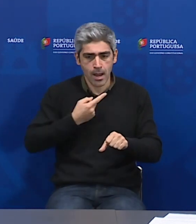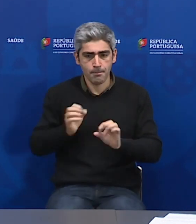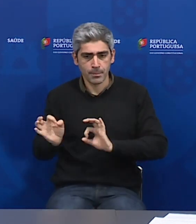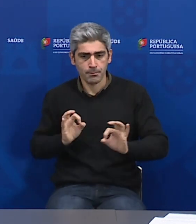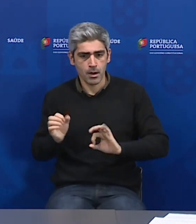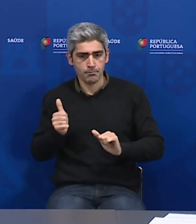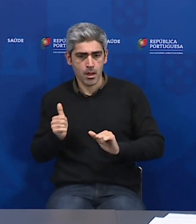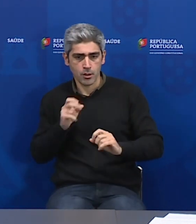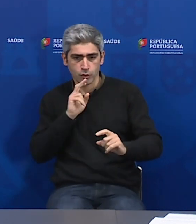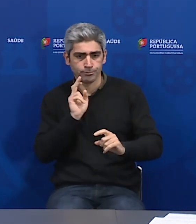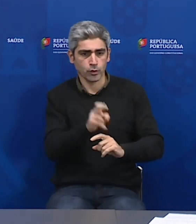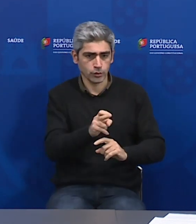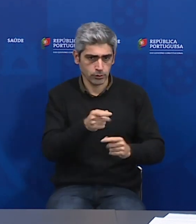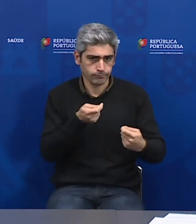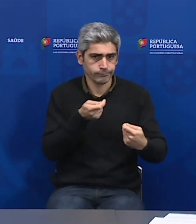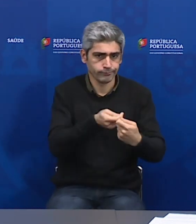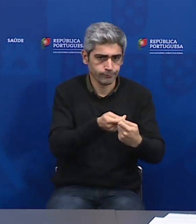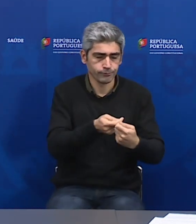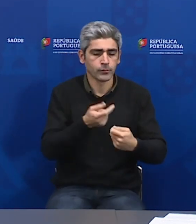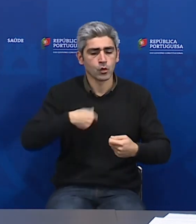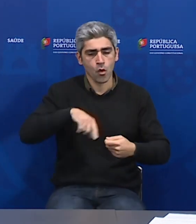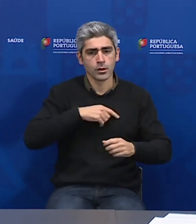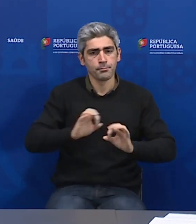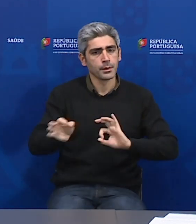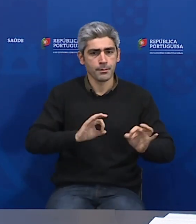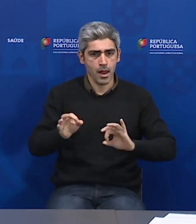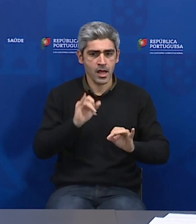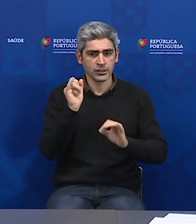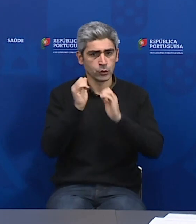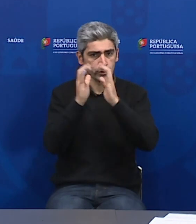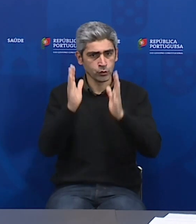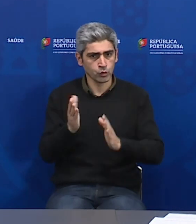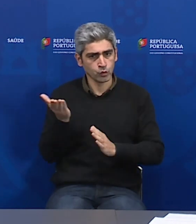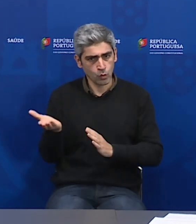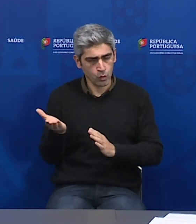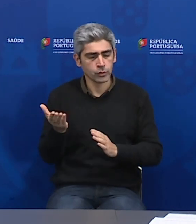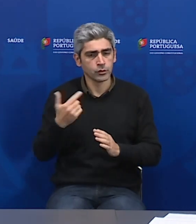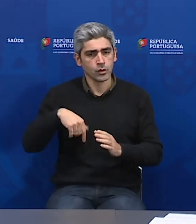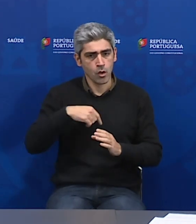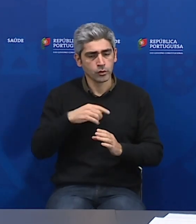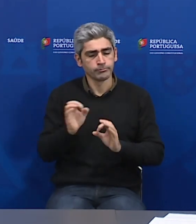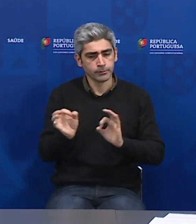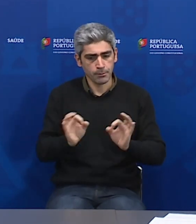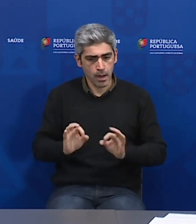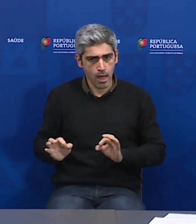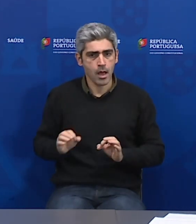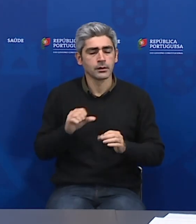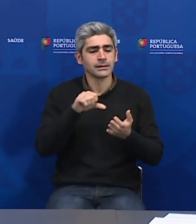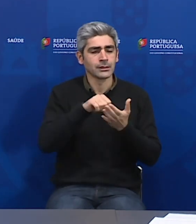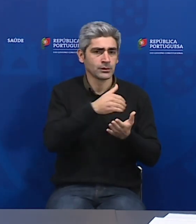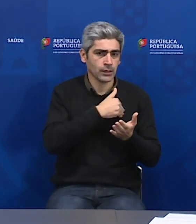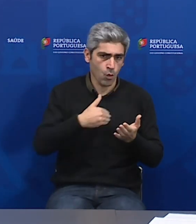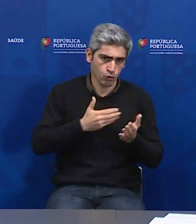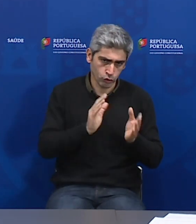estamos a preparar as nossas instituições, e com as nossas instituições que são os centros de